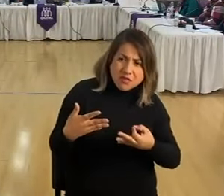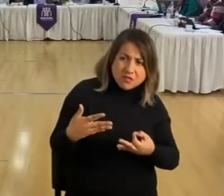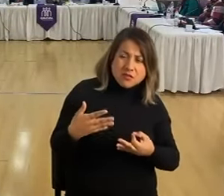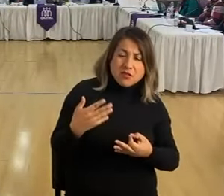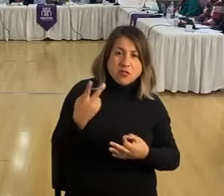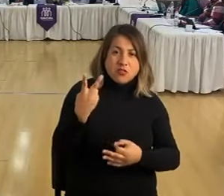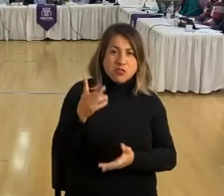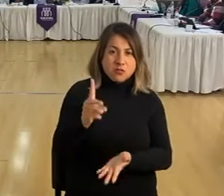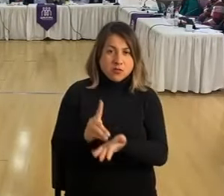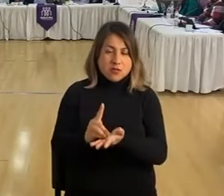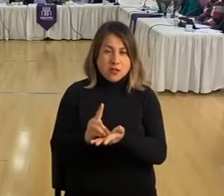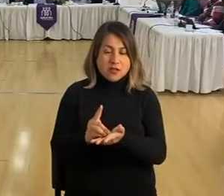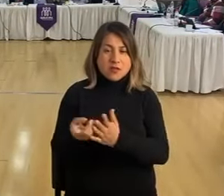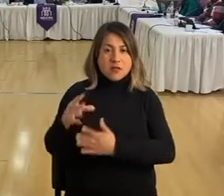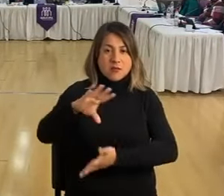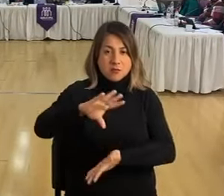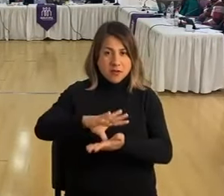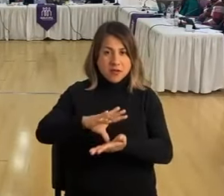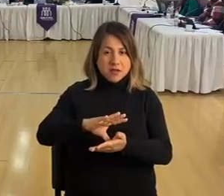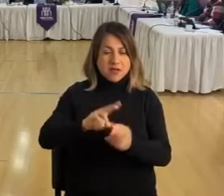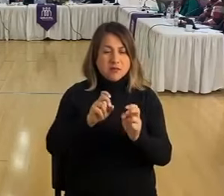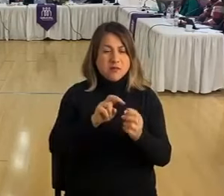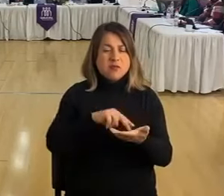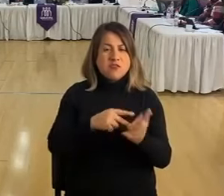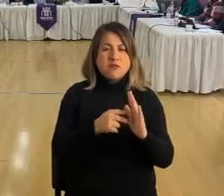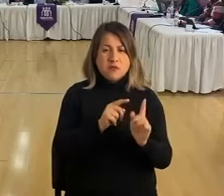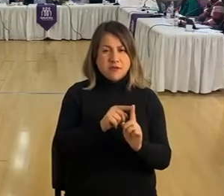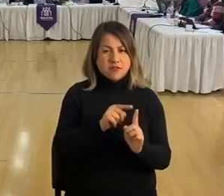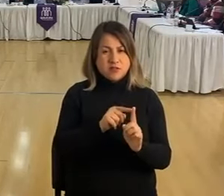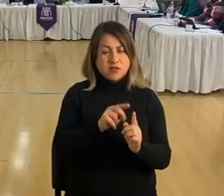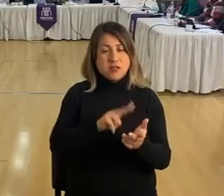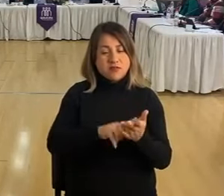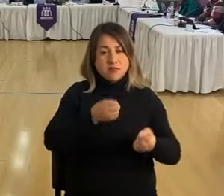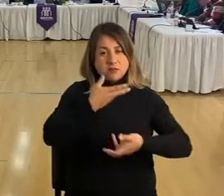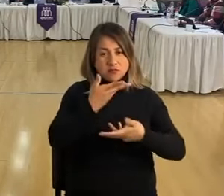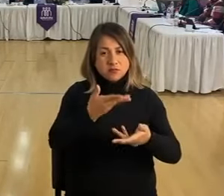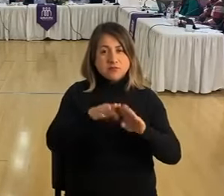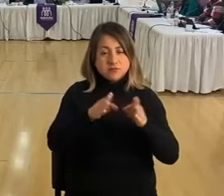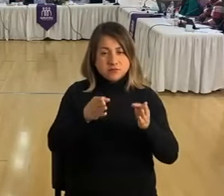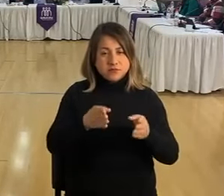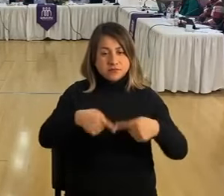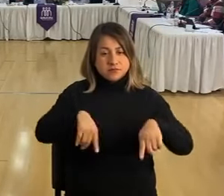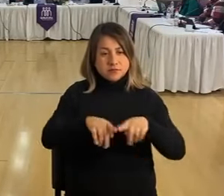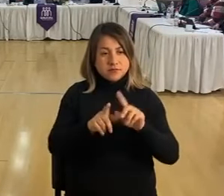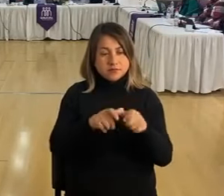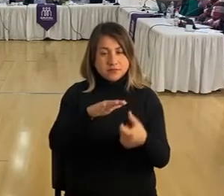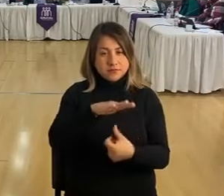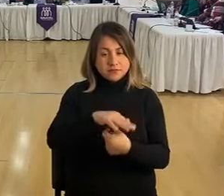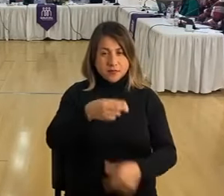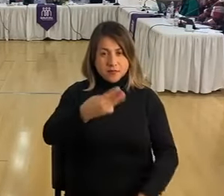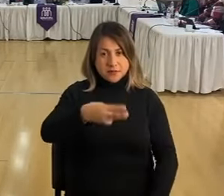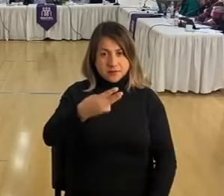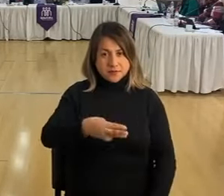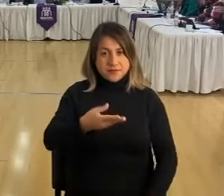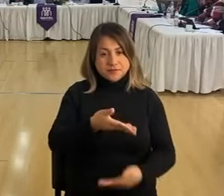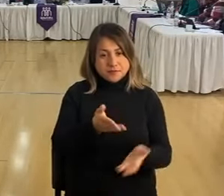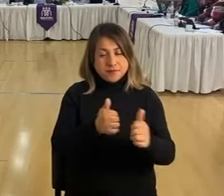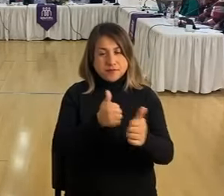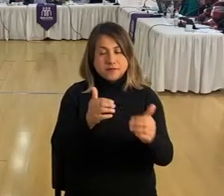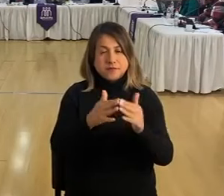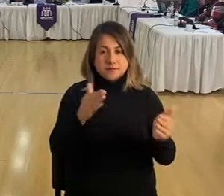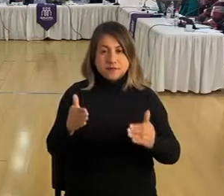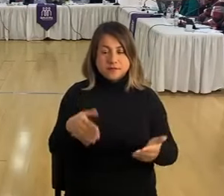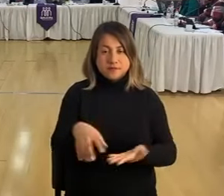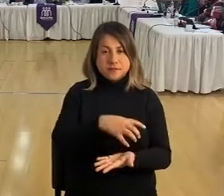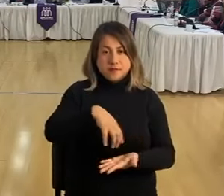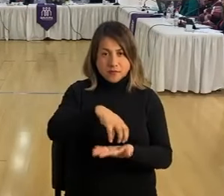con respecto a su tema hasta personal quería destacarlo acá en la mesa alcaldesa y también al consejo municipal y también para que los vecinos y vecinas